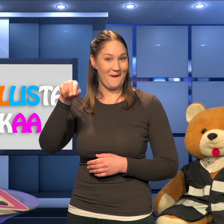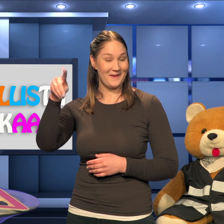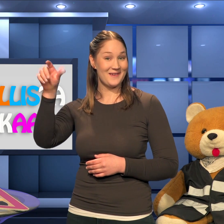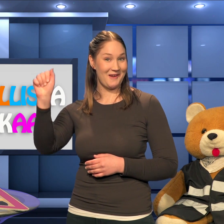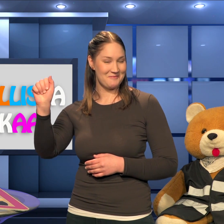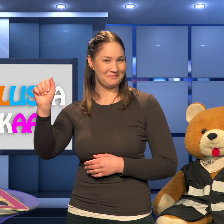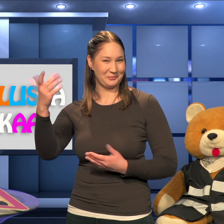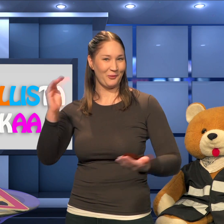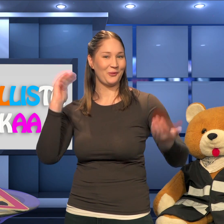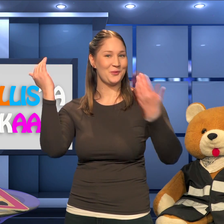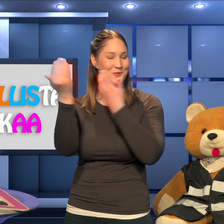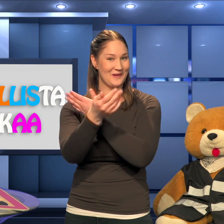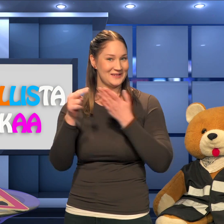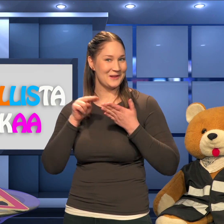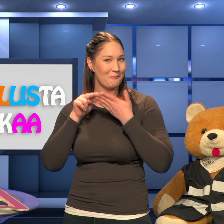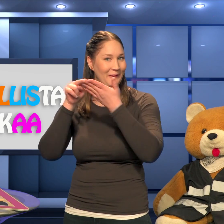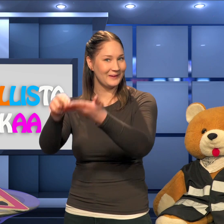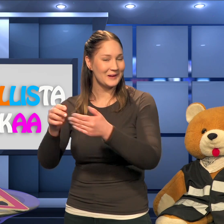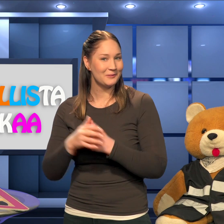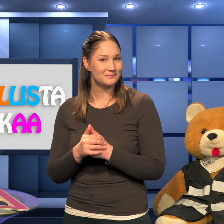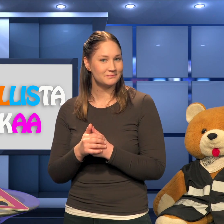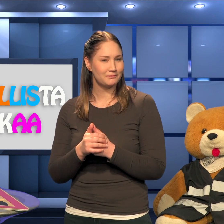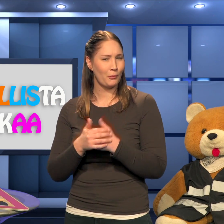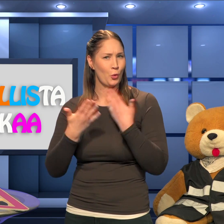Tämä ohjelma on turvallista matkaa.